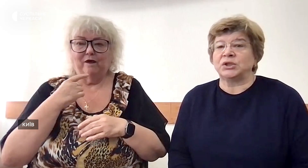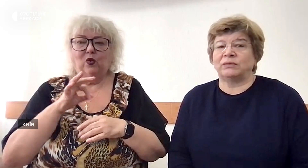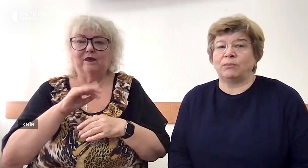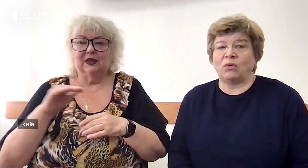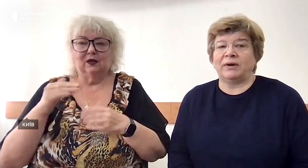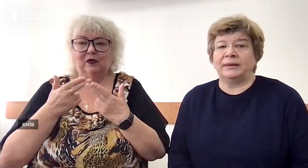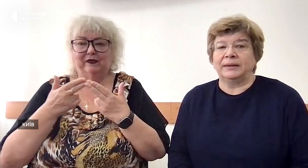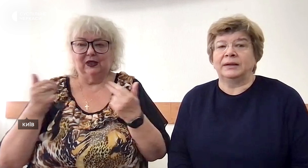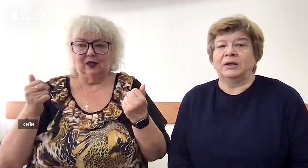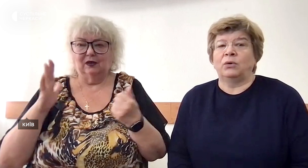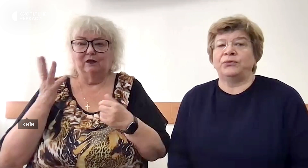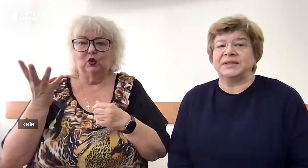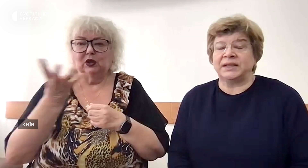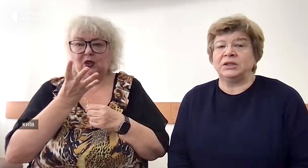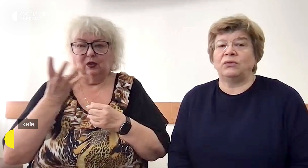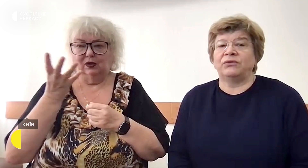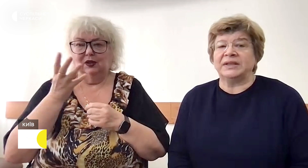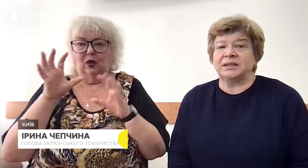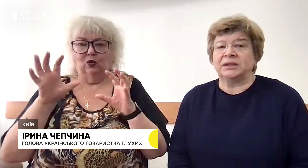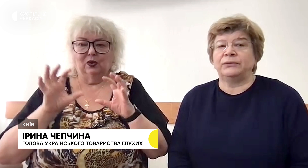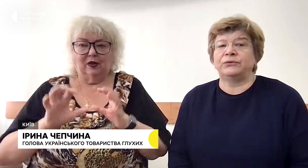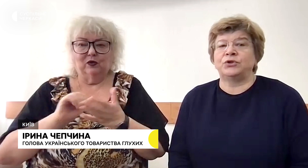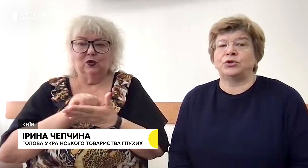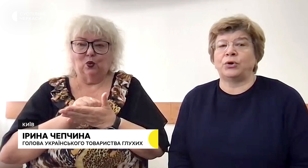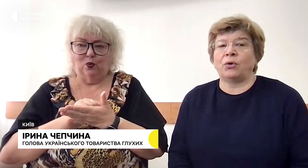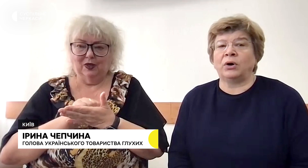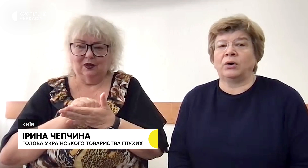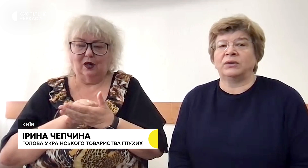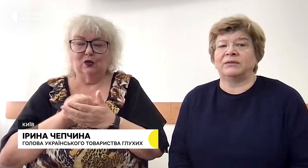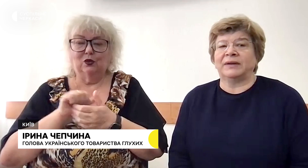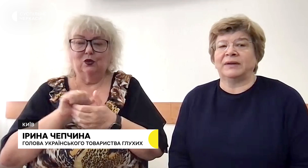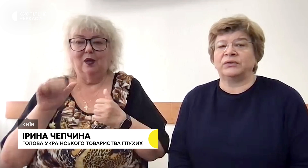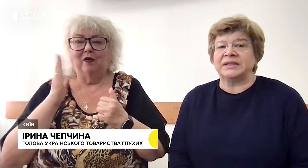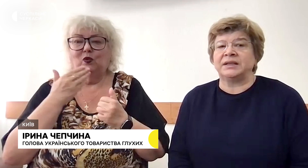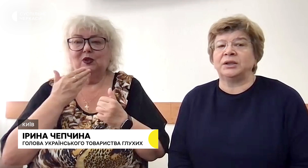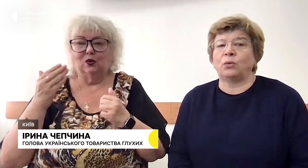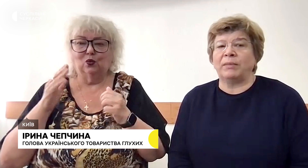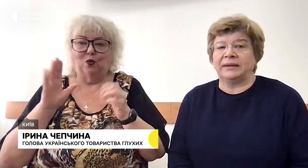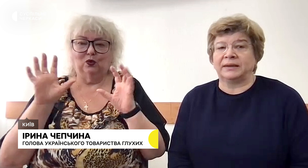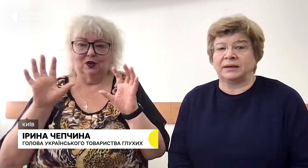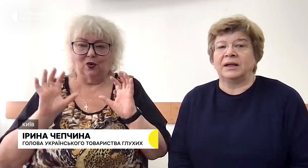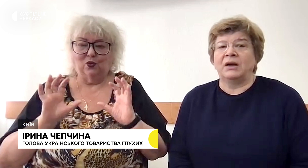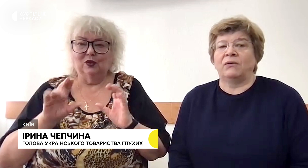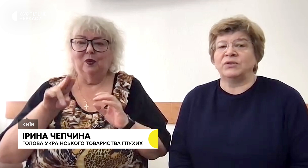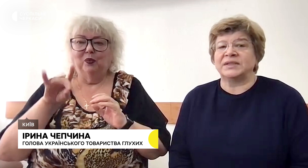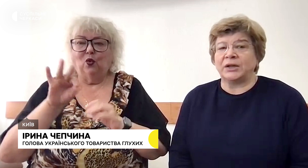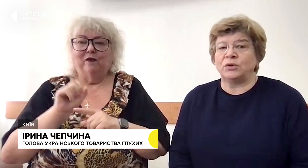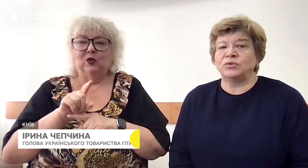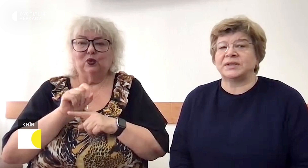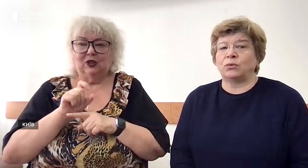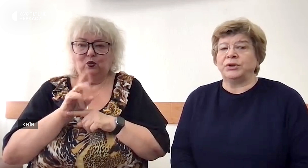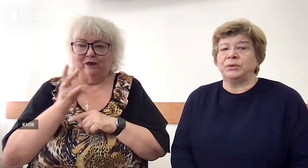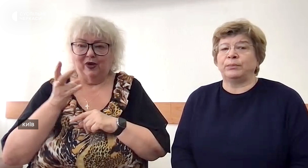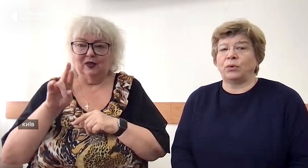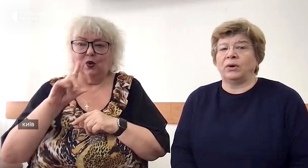сьогодні жестова мова офіційно визнана в чотирьох конвенційних документах. В